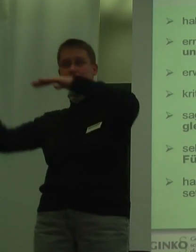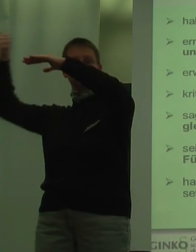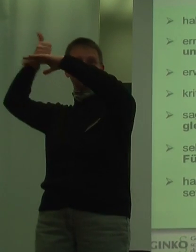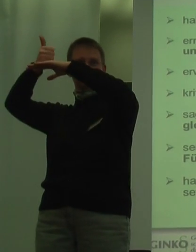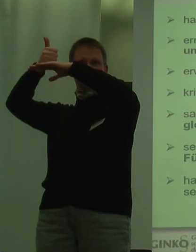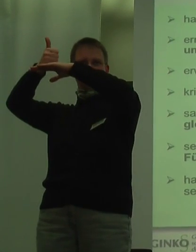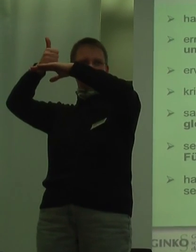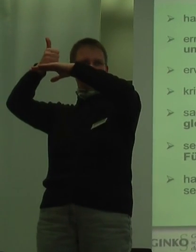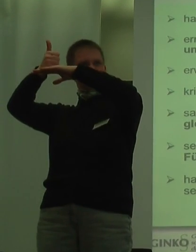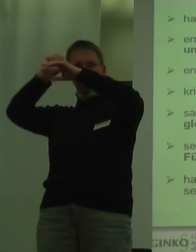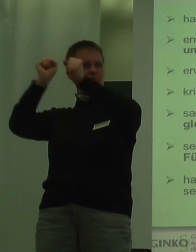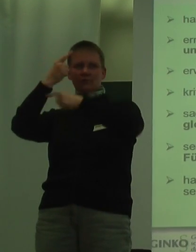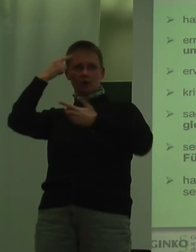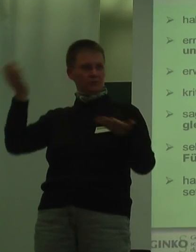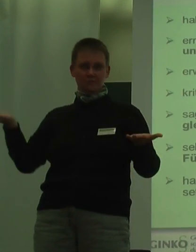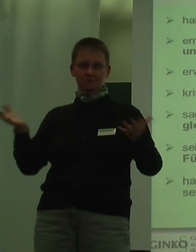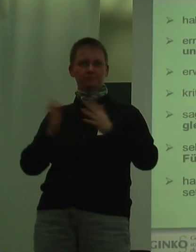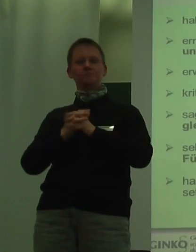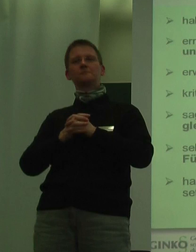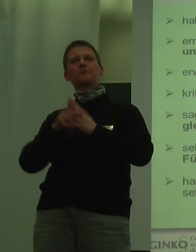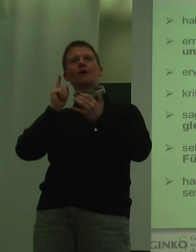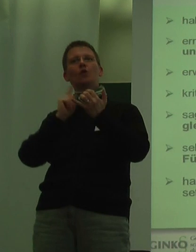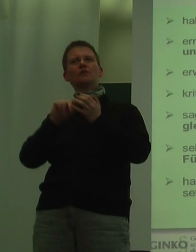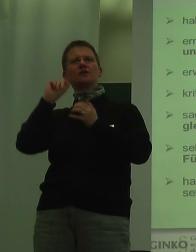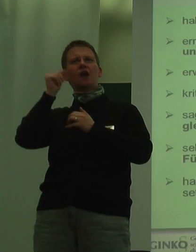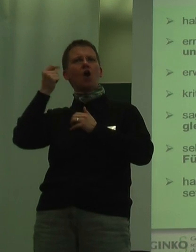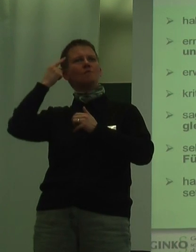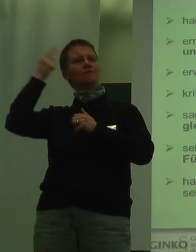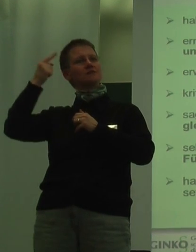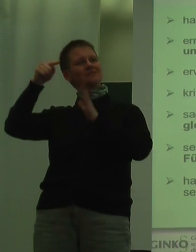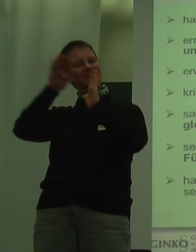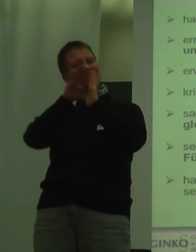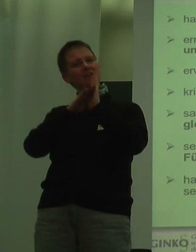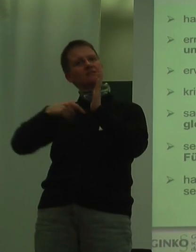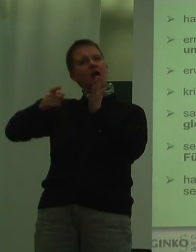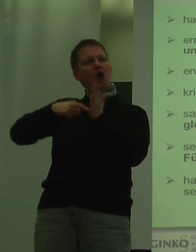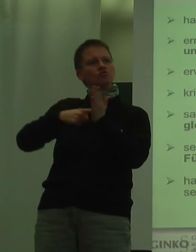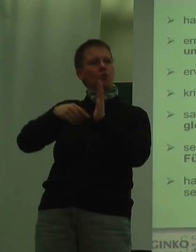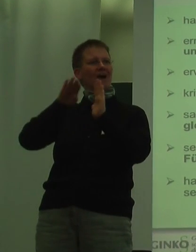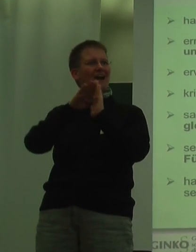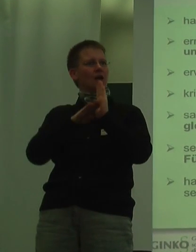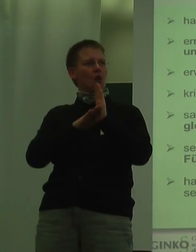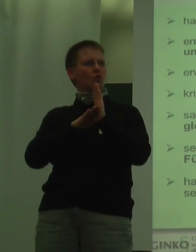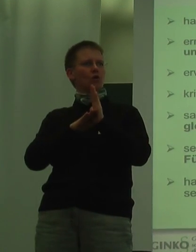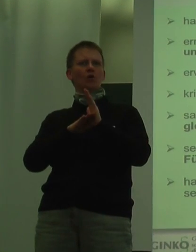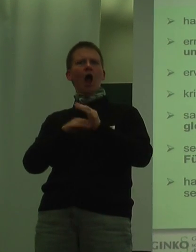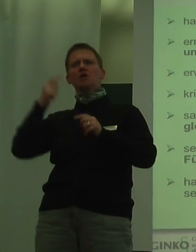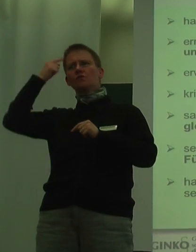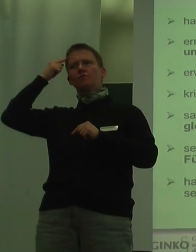tätig sein können, und haben kaum Wissen über gesetzliche Ansprüche und Regelungen, setzen stattdessen auch das Wissen der Arbeitnehmer.